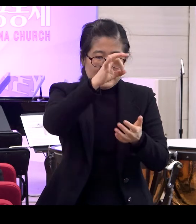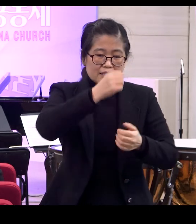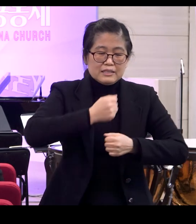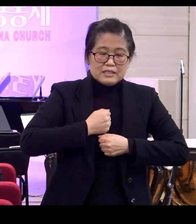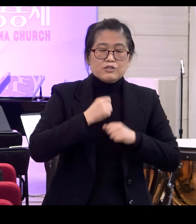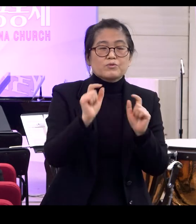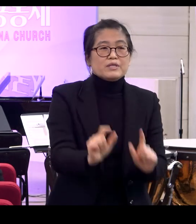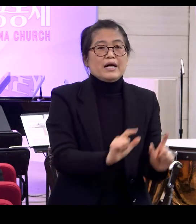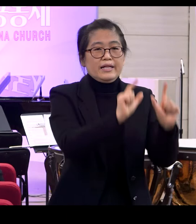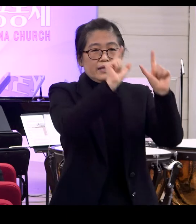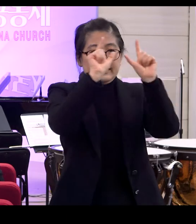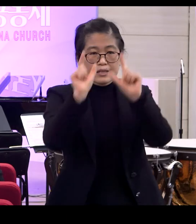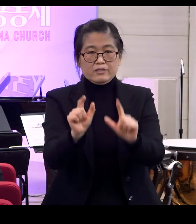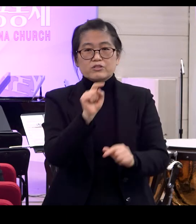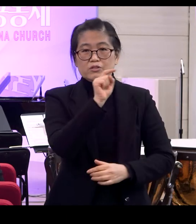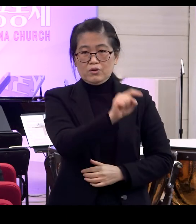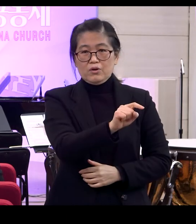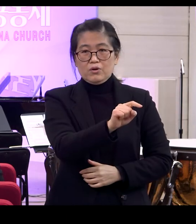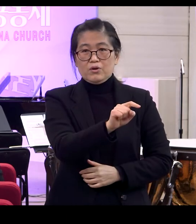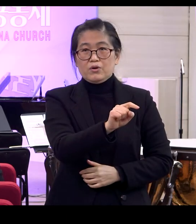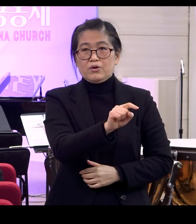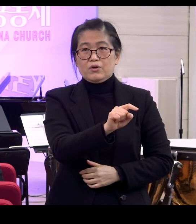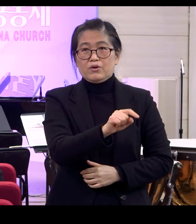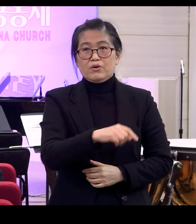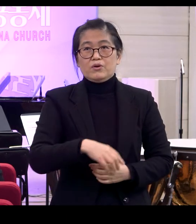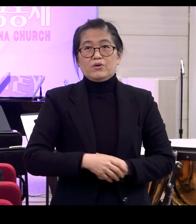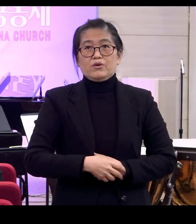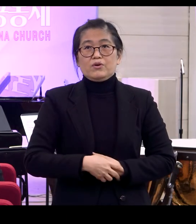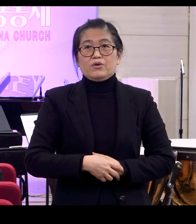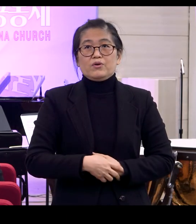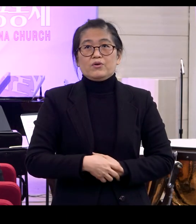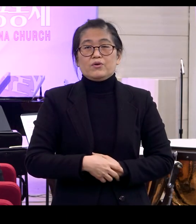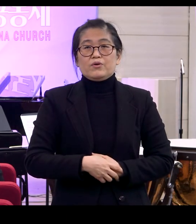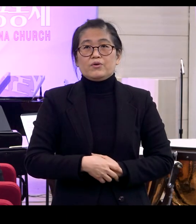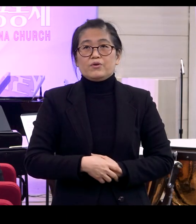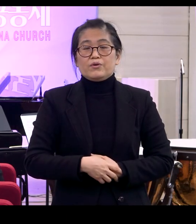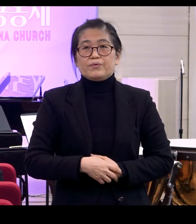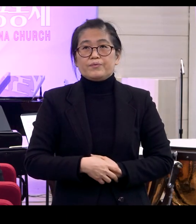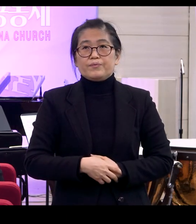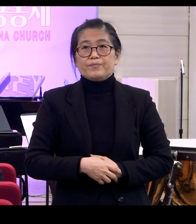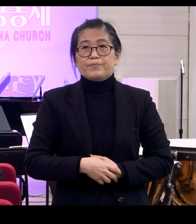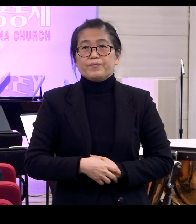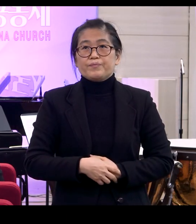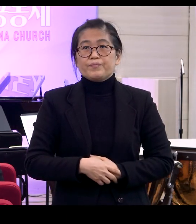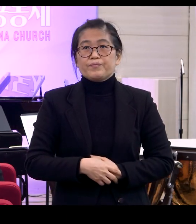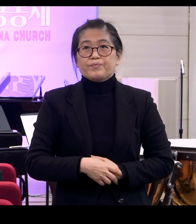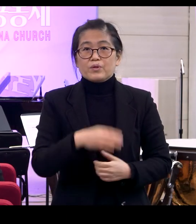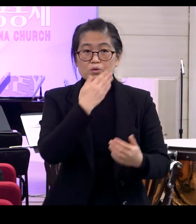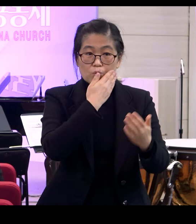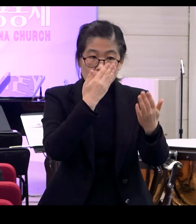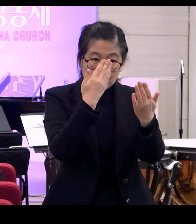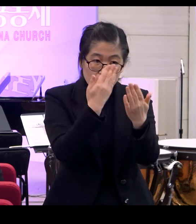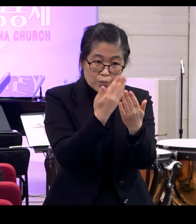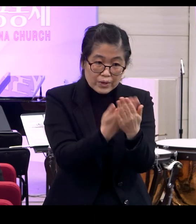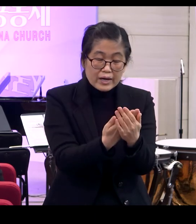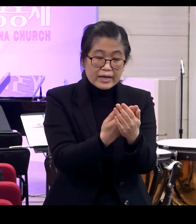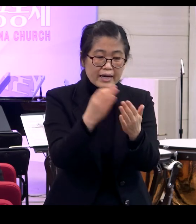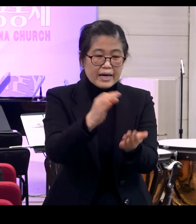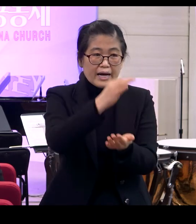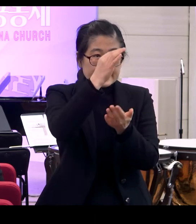가치를 지키면서 자 그렇게 존귀하게 가치 있게